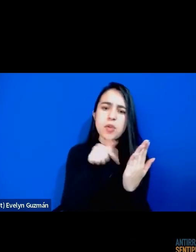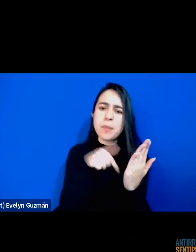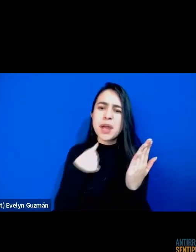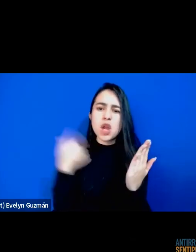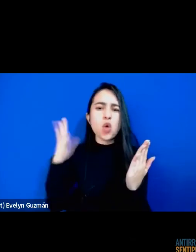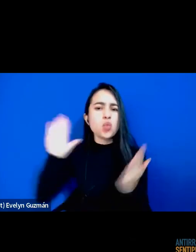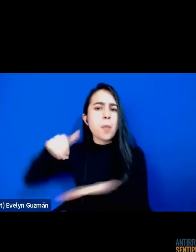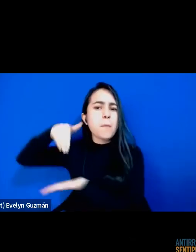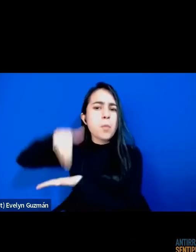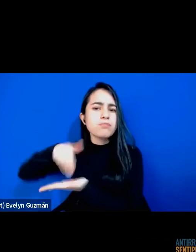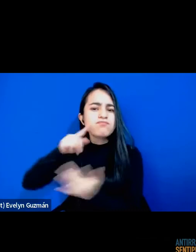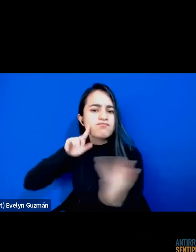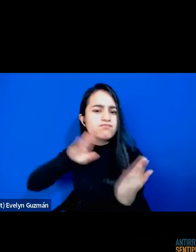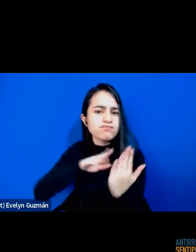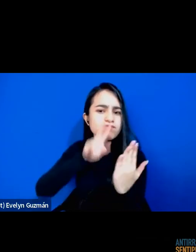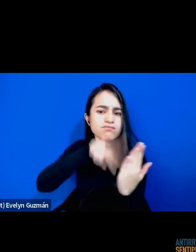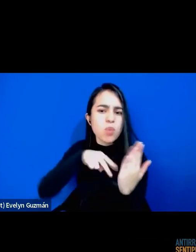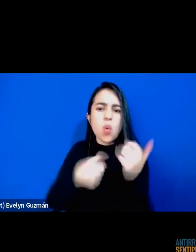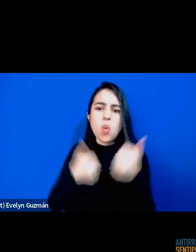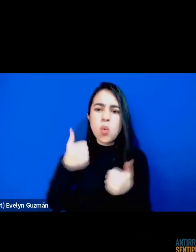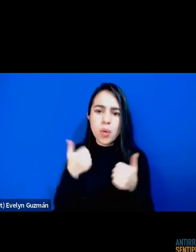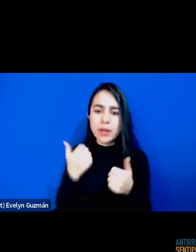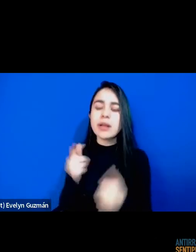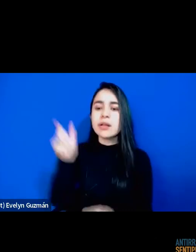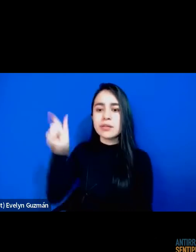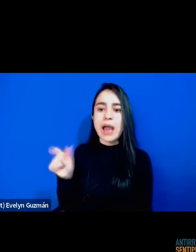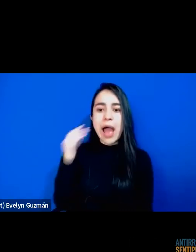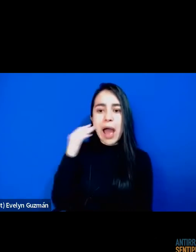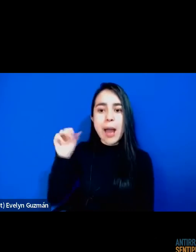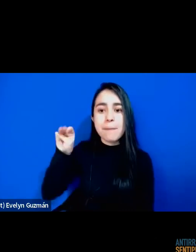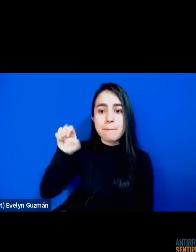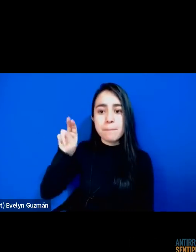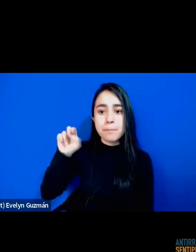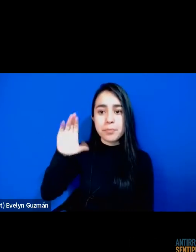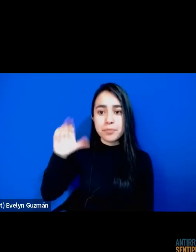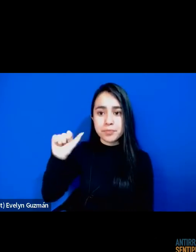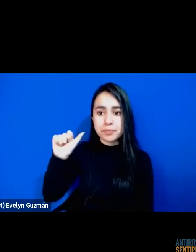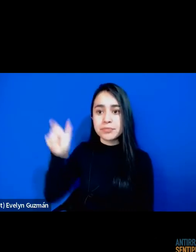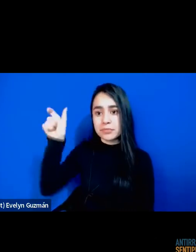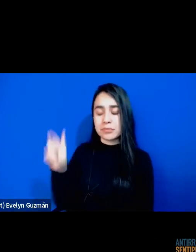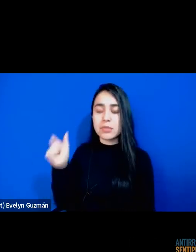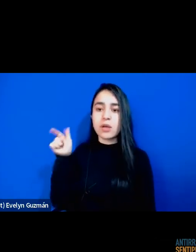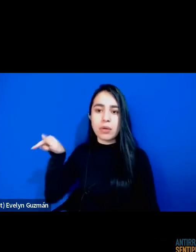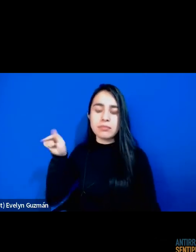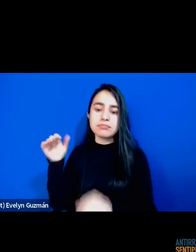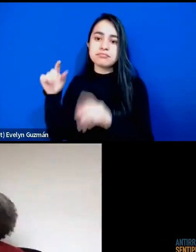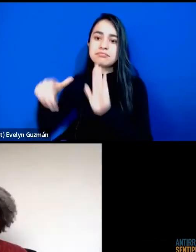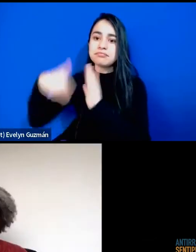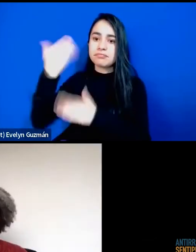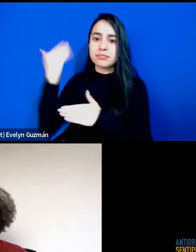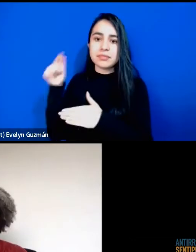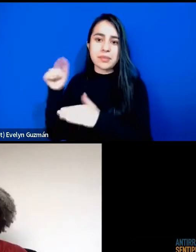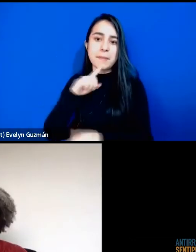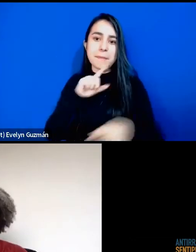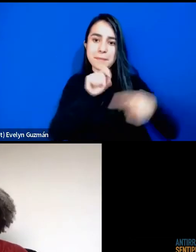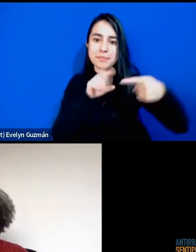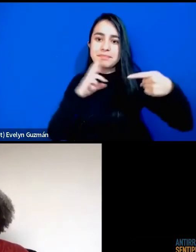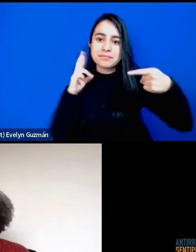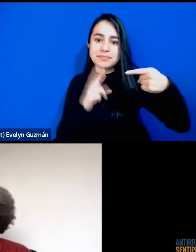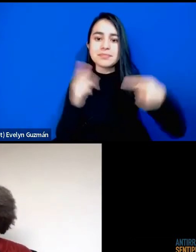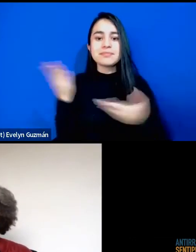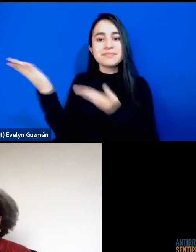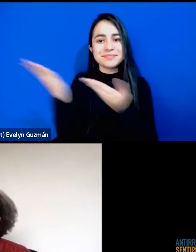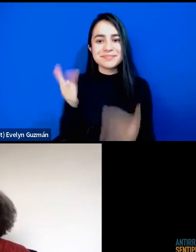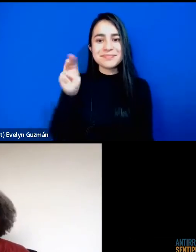Y quisiéramos escuchar a Mónica para empezar con esta pregunta. Bienvenida, Mónica. Muchas